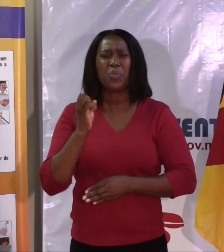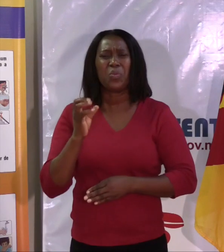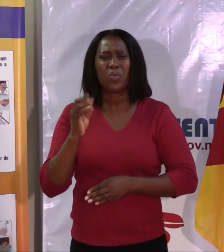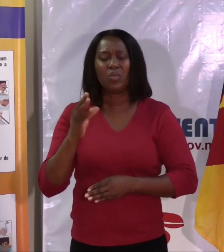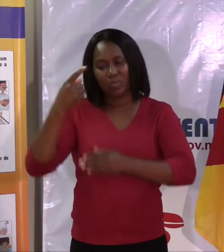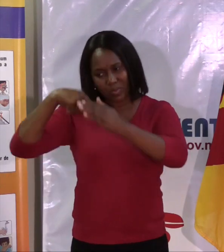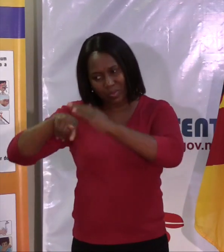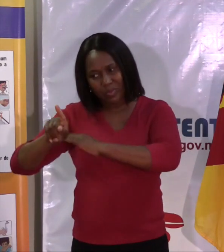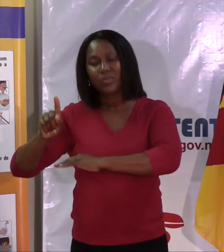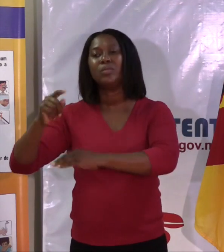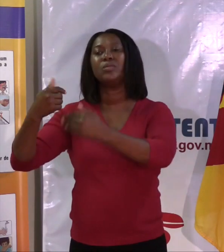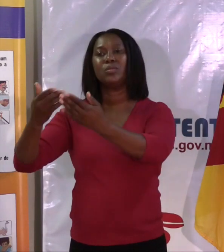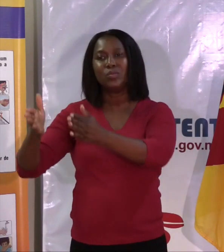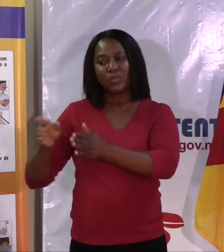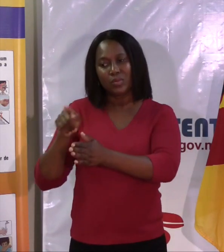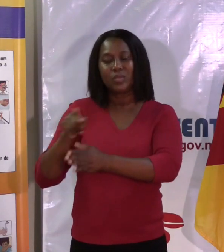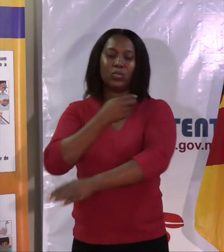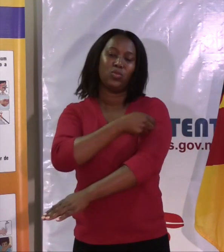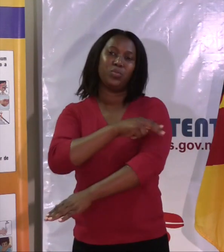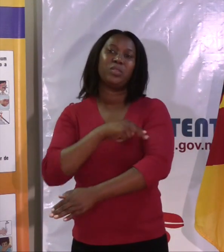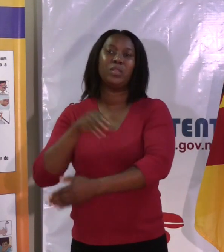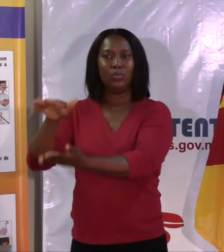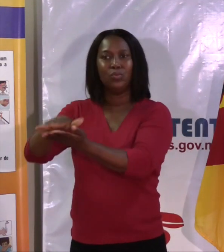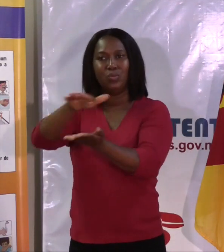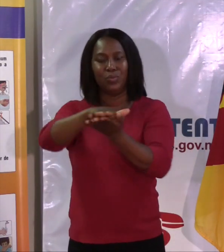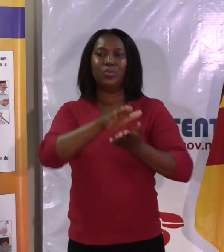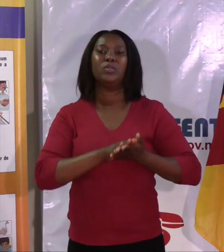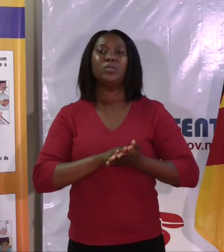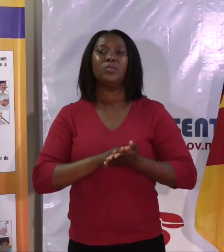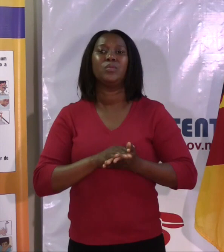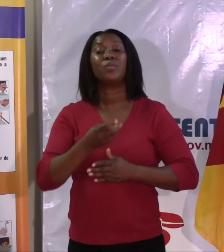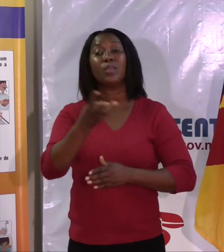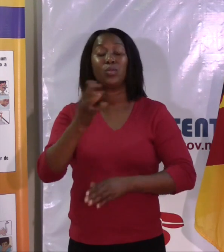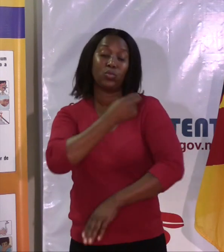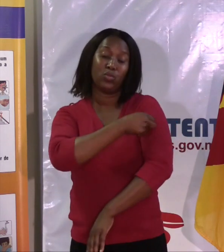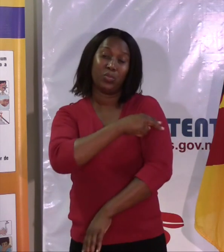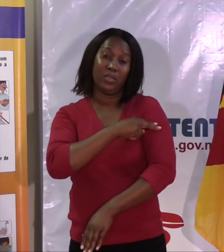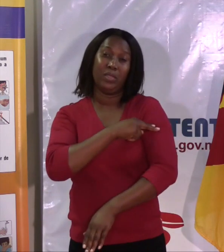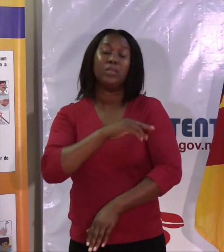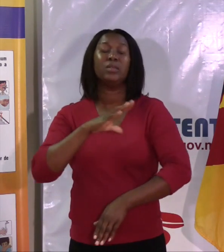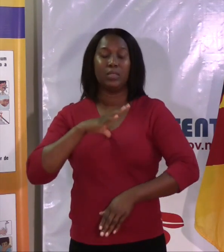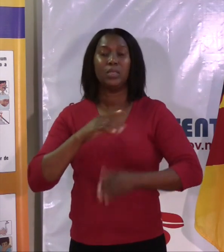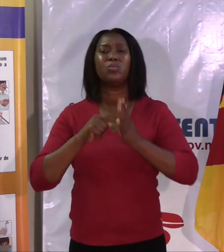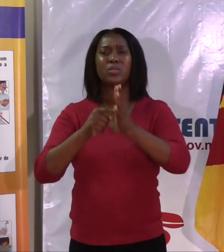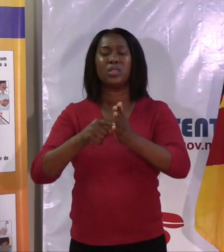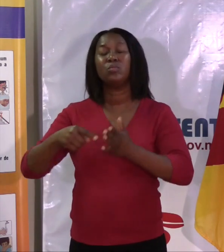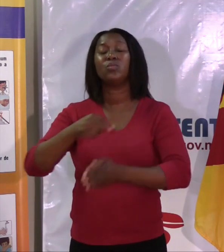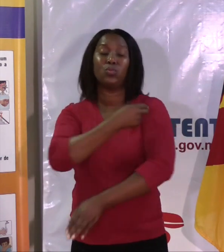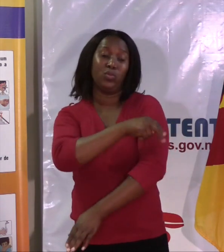sanitária num local que se recebe essas pessoas. E algumas unidades sanitárias já estão acontecendo, ao nível do hospital central, por exemplo. E porque não vai